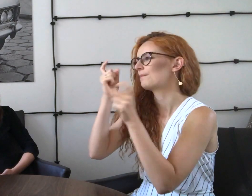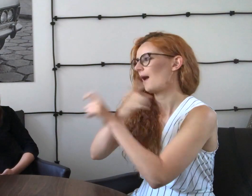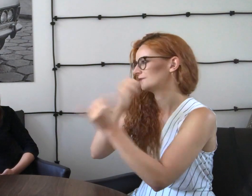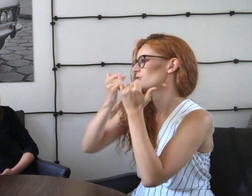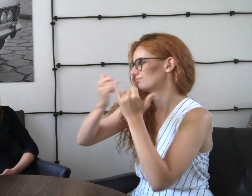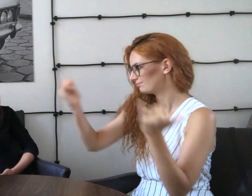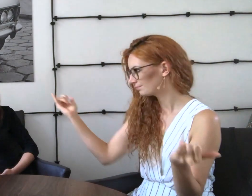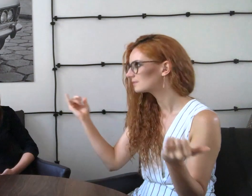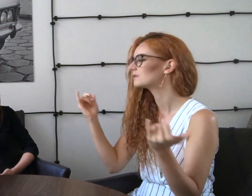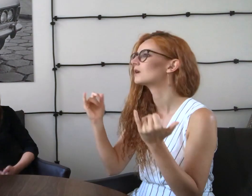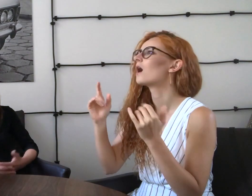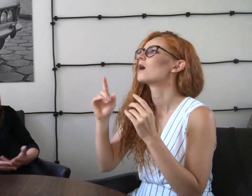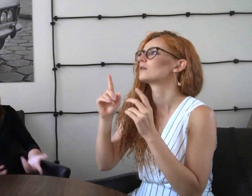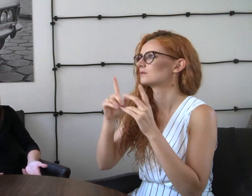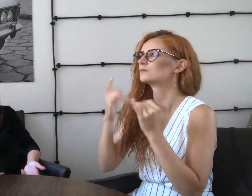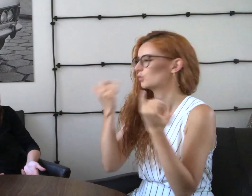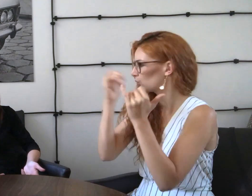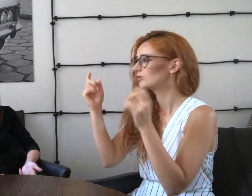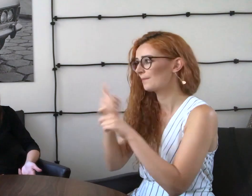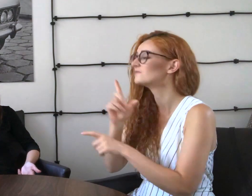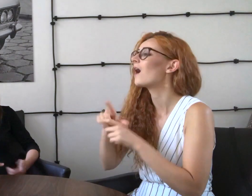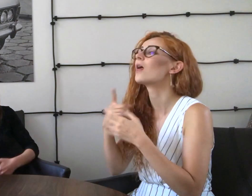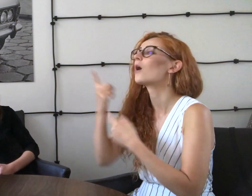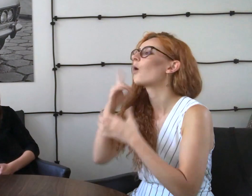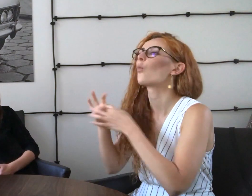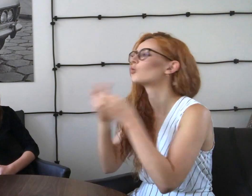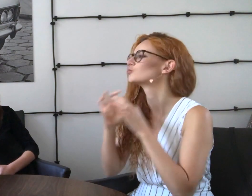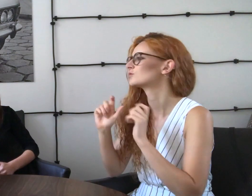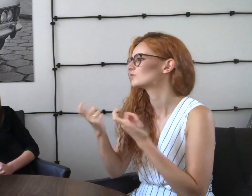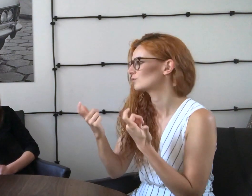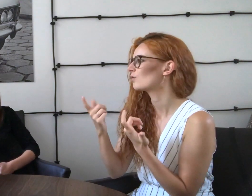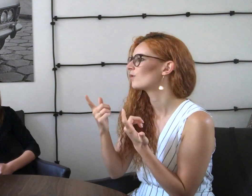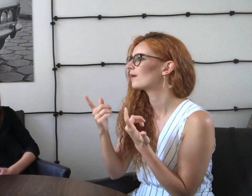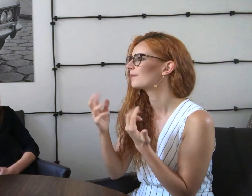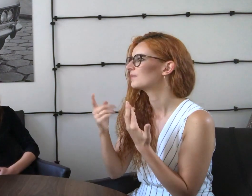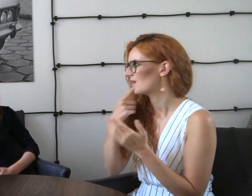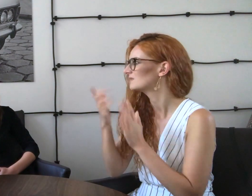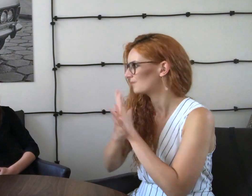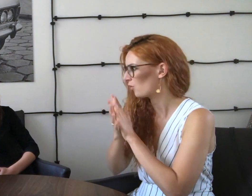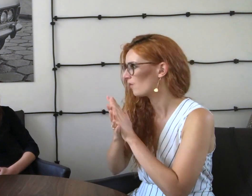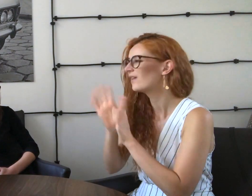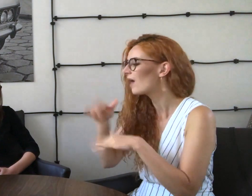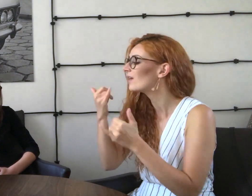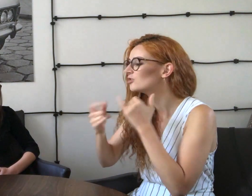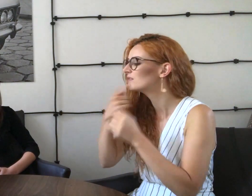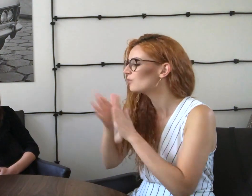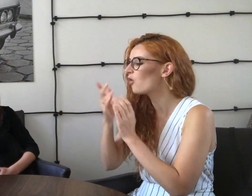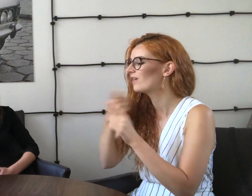W innych państwach to też inaczej wygląda. Co nas łączy? Wszystkich? Język migowy. Nawet